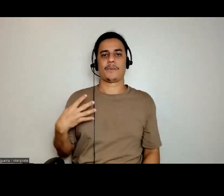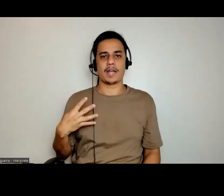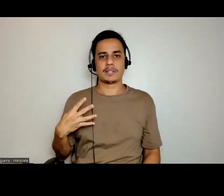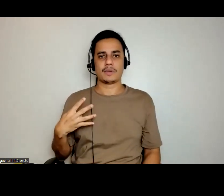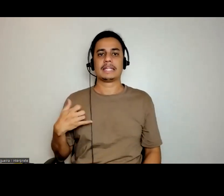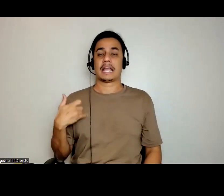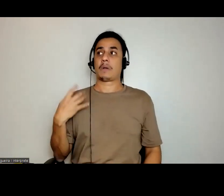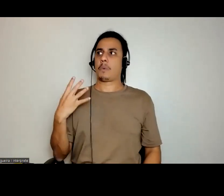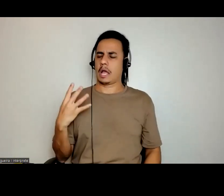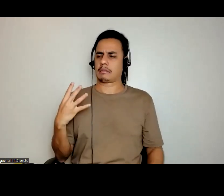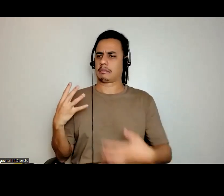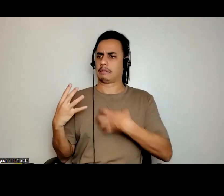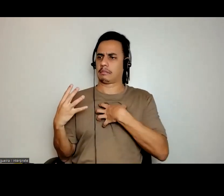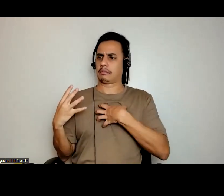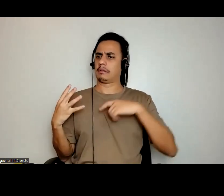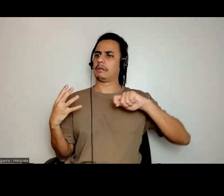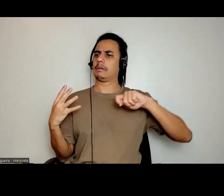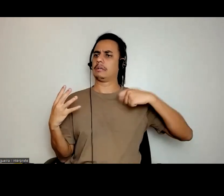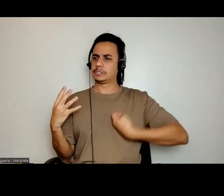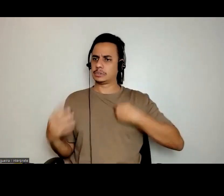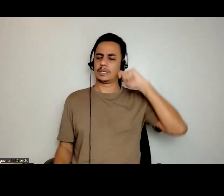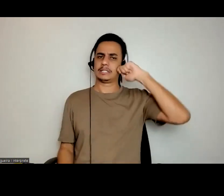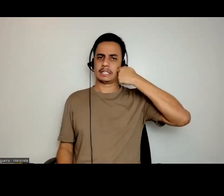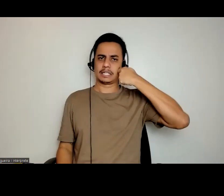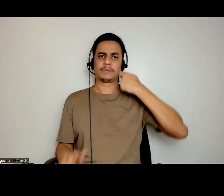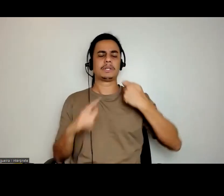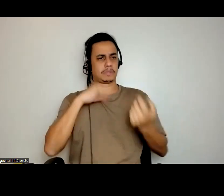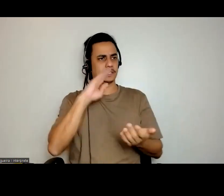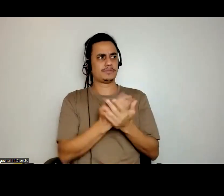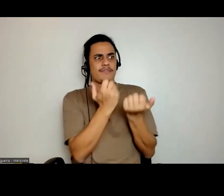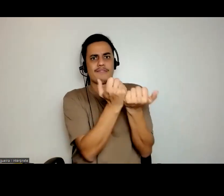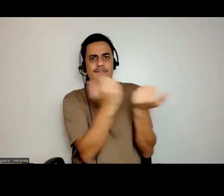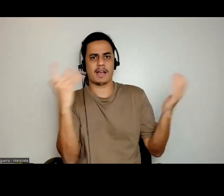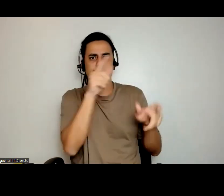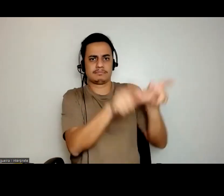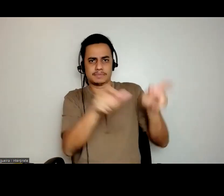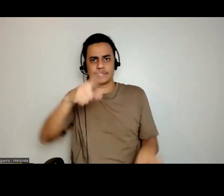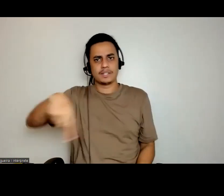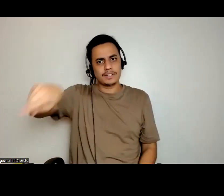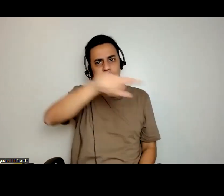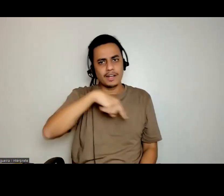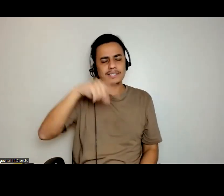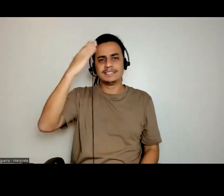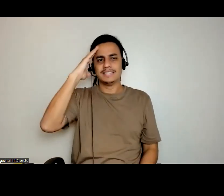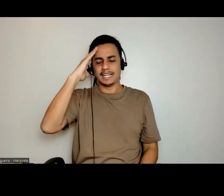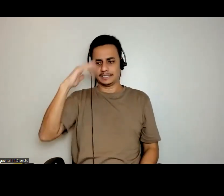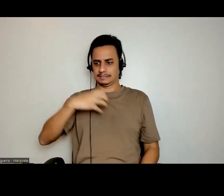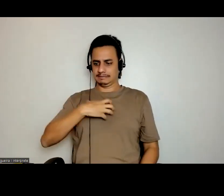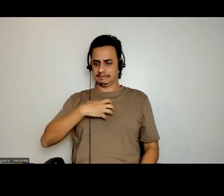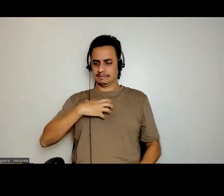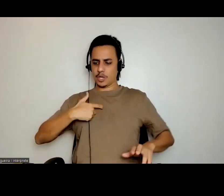entendi que era negra. E acredito que muitas, muitos, muitos de nós também entendem que é diferente